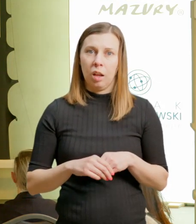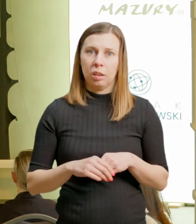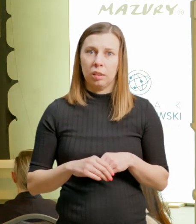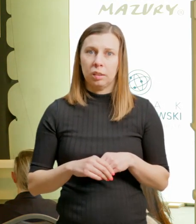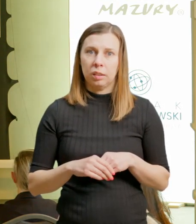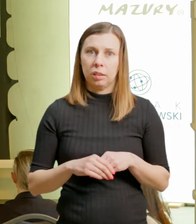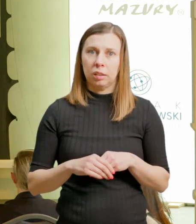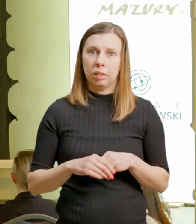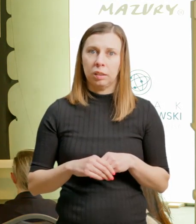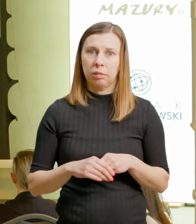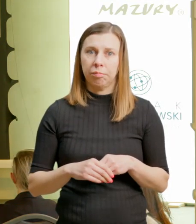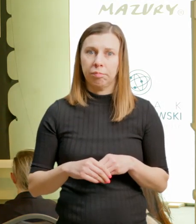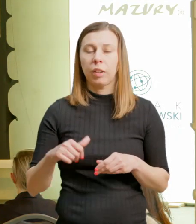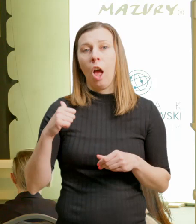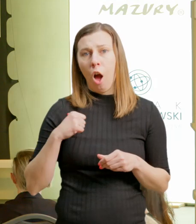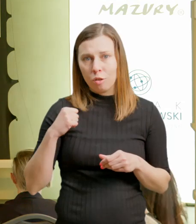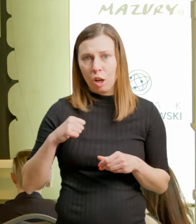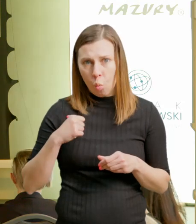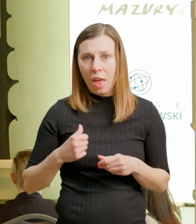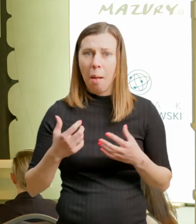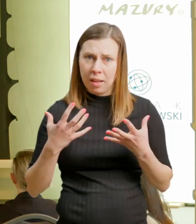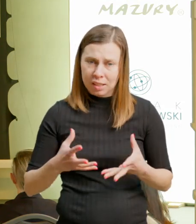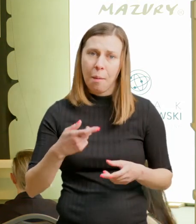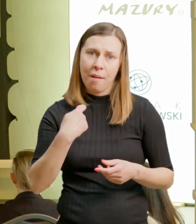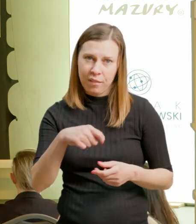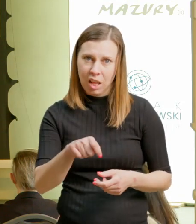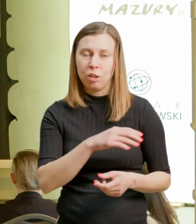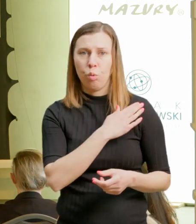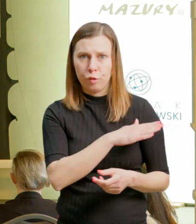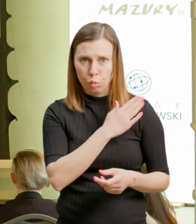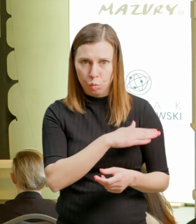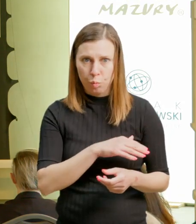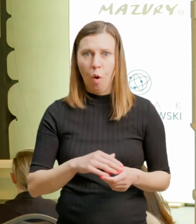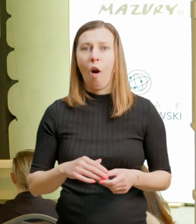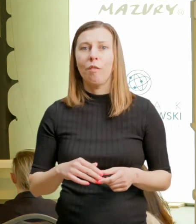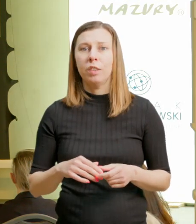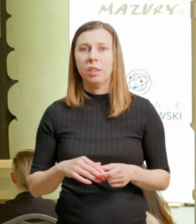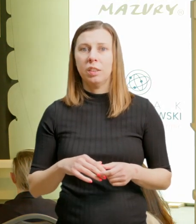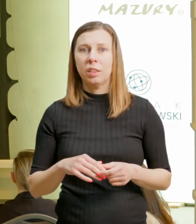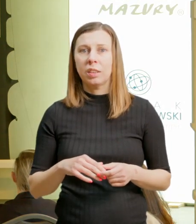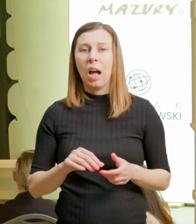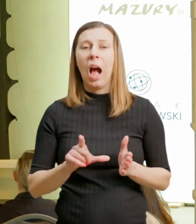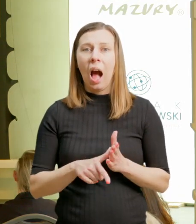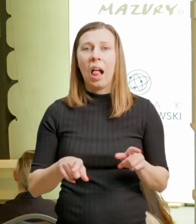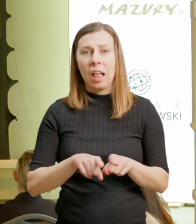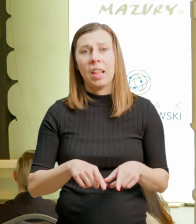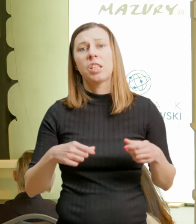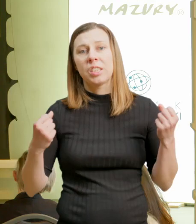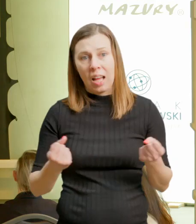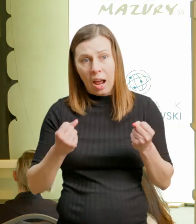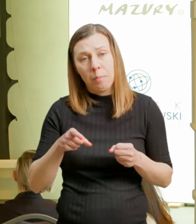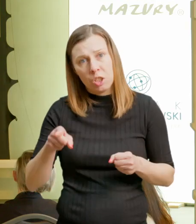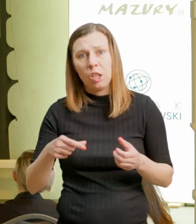takich związanych z wyjazdami służbowymi, to też staramy się, to będzie takim istotnym